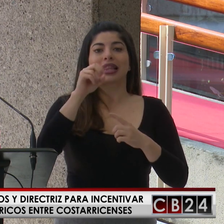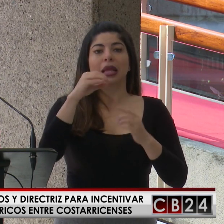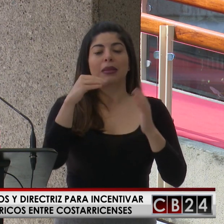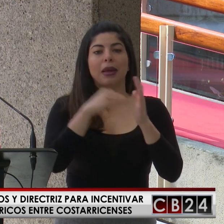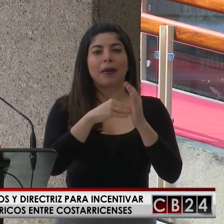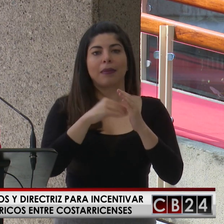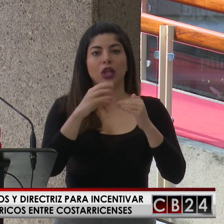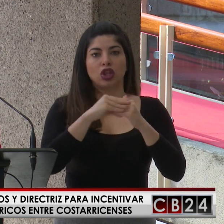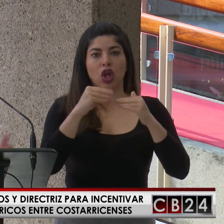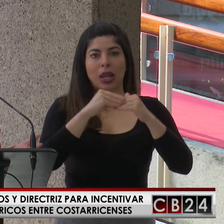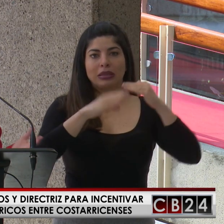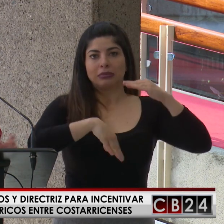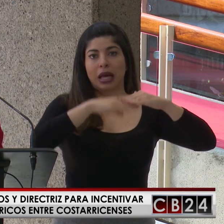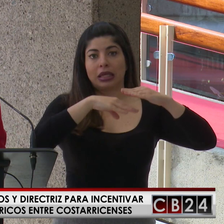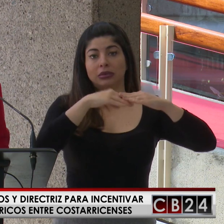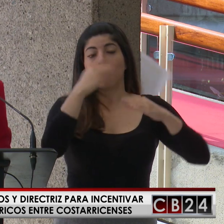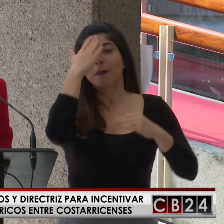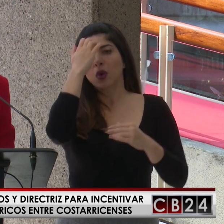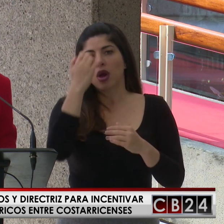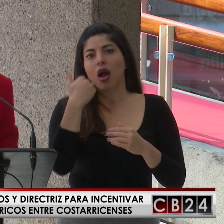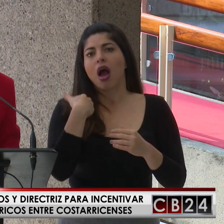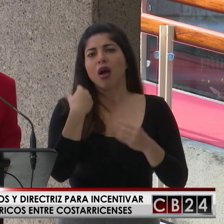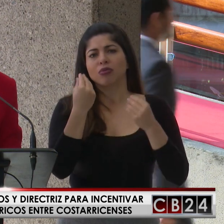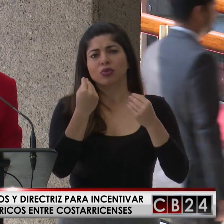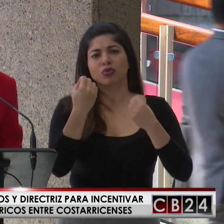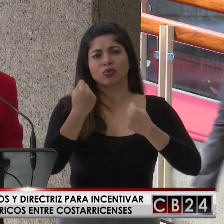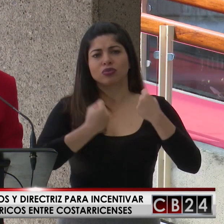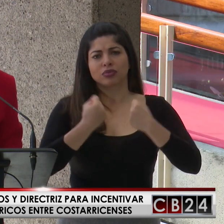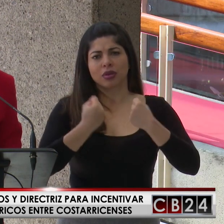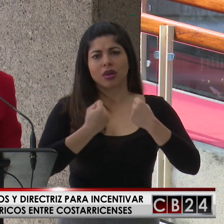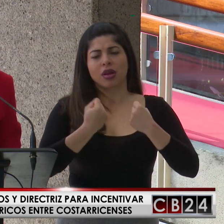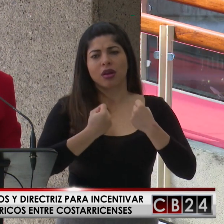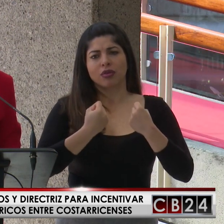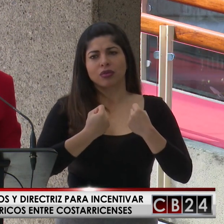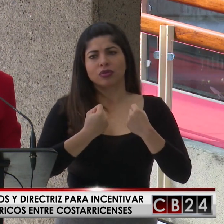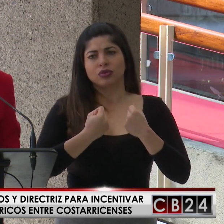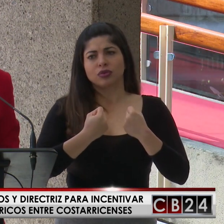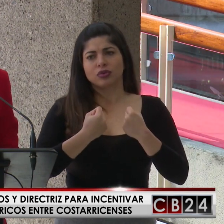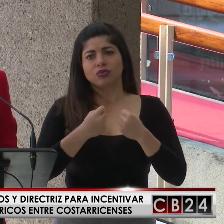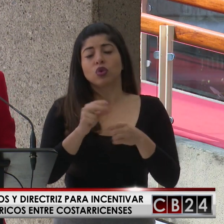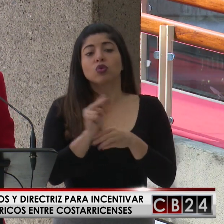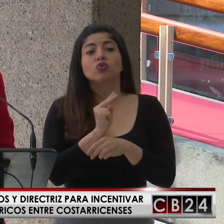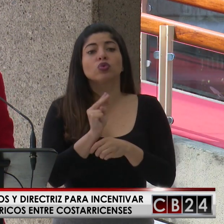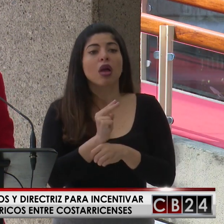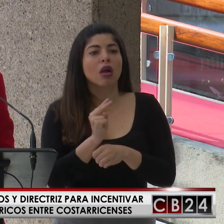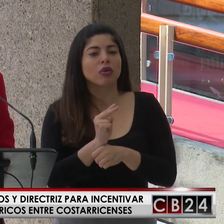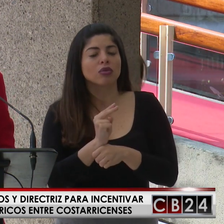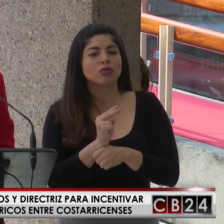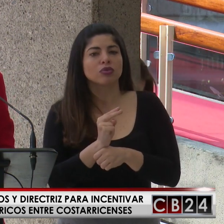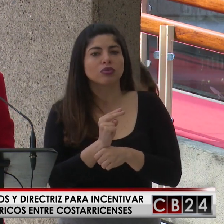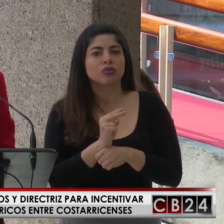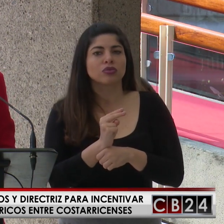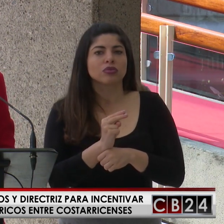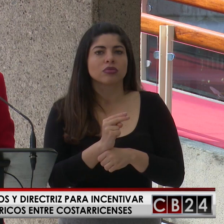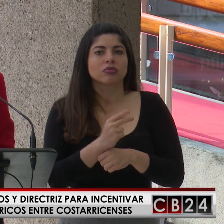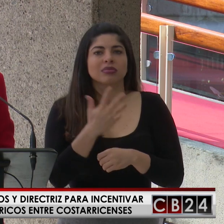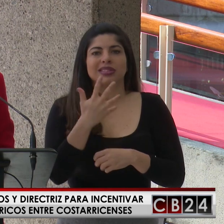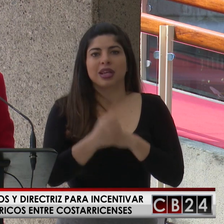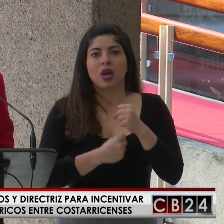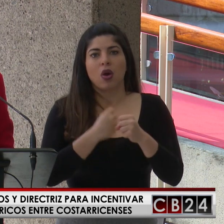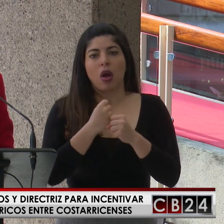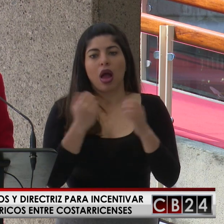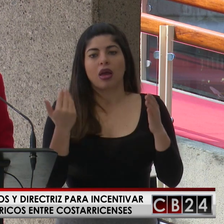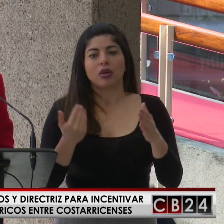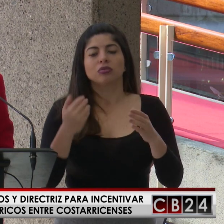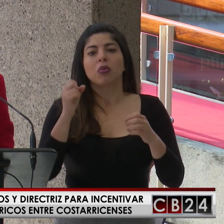dólares, porque habrán muchísimos vehículos usados de cinco años